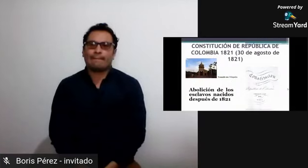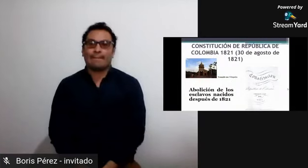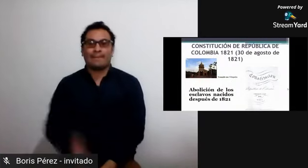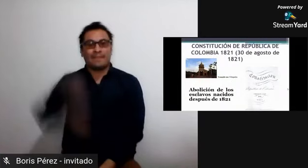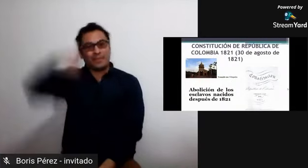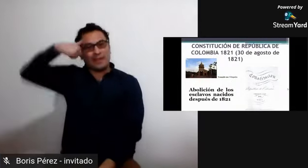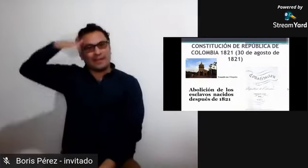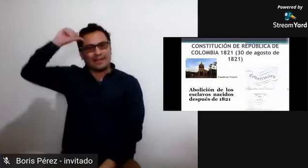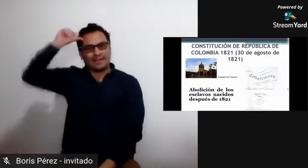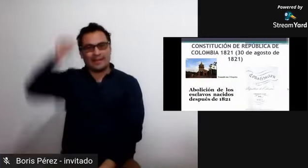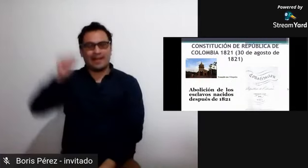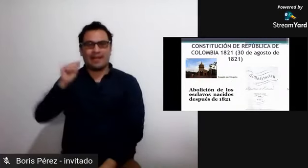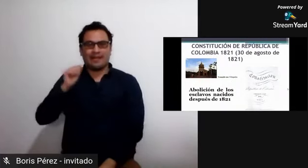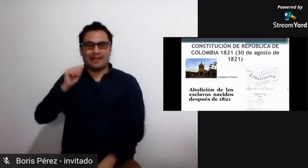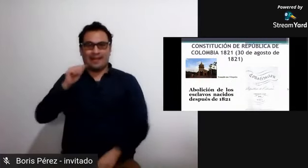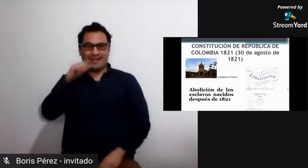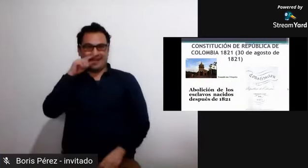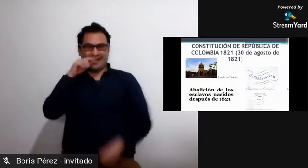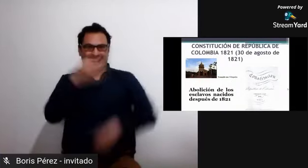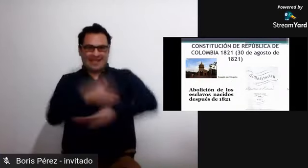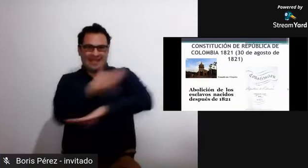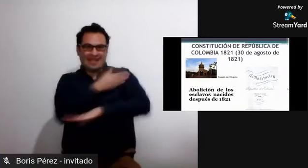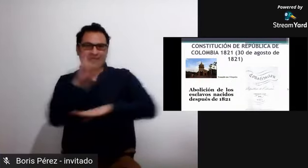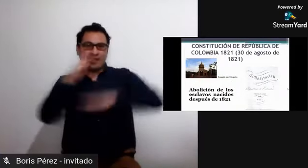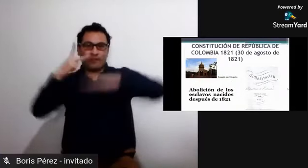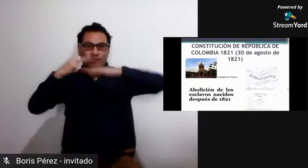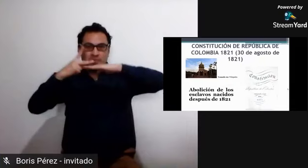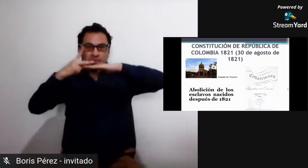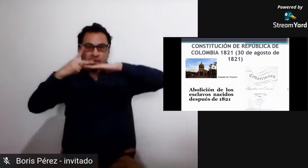personas negras para el proceso de independencia.